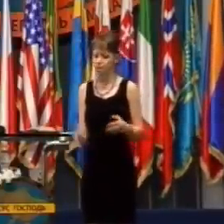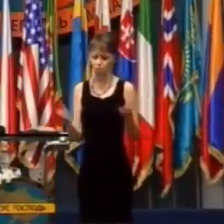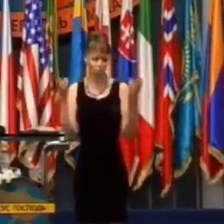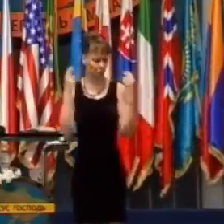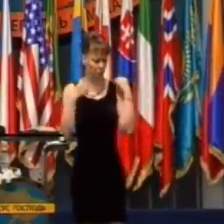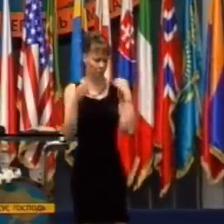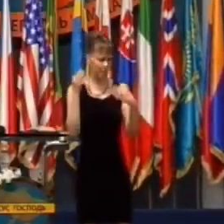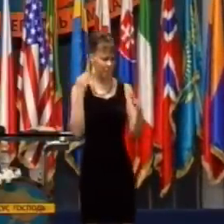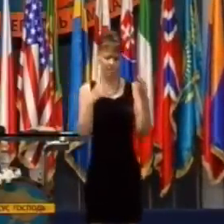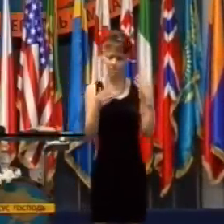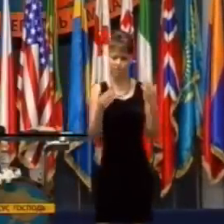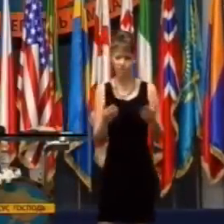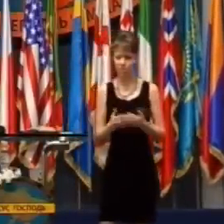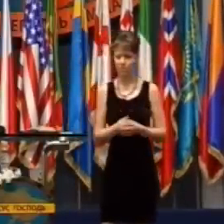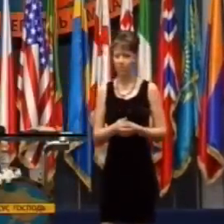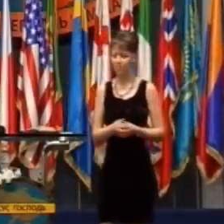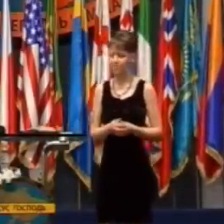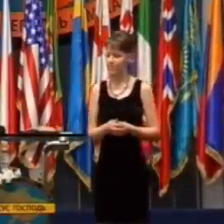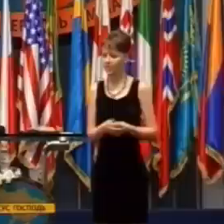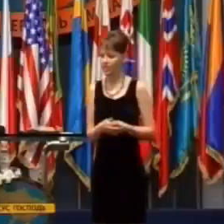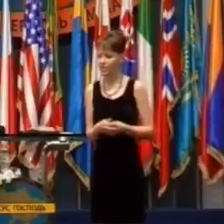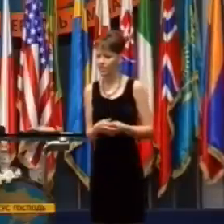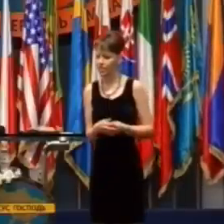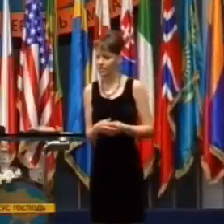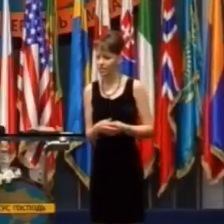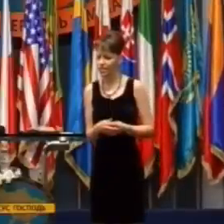Chcem, aby ste sami seba preskúmali.